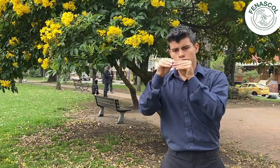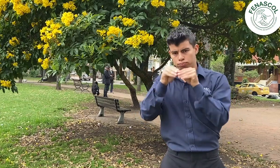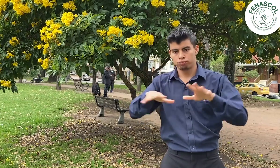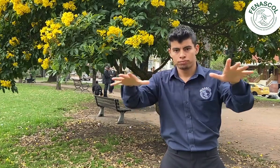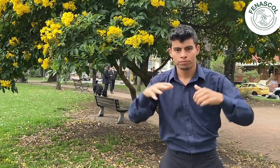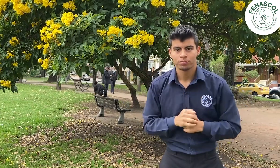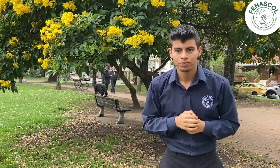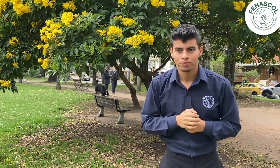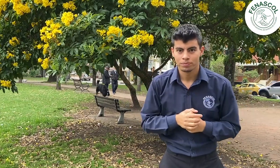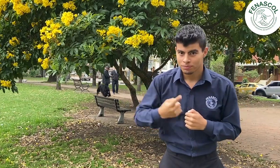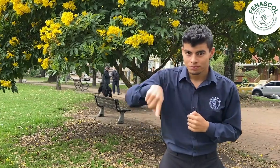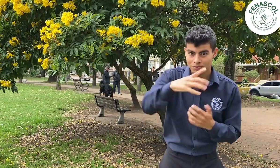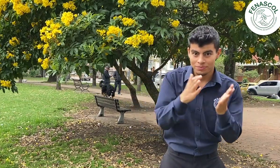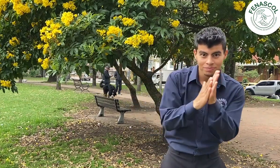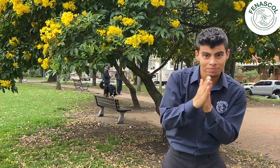información. Están bienvenidos.